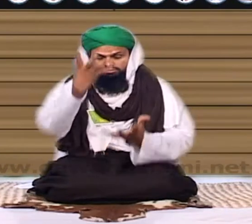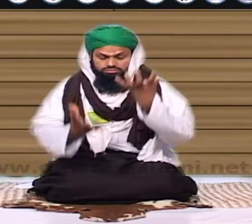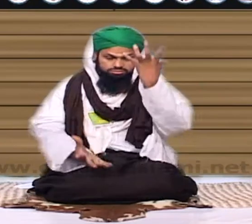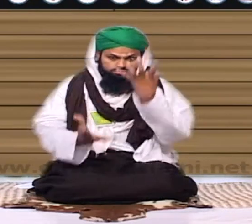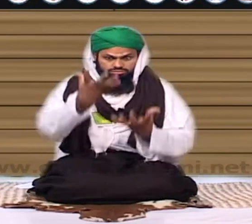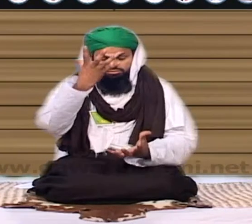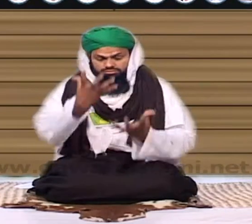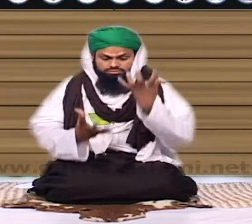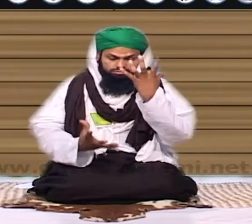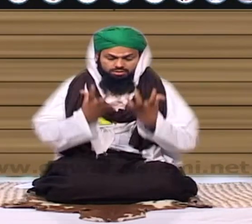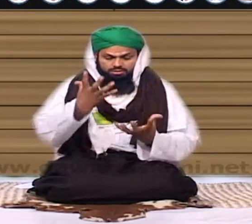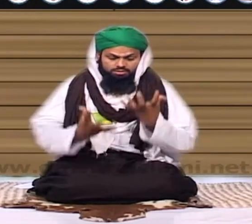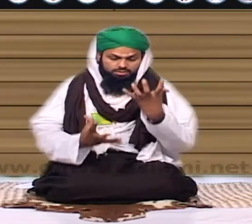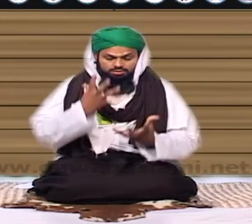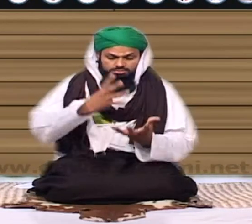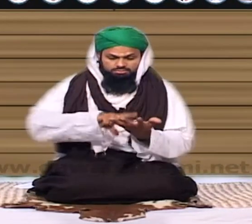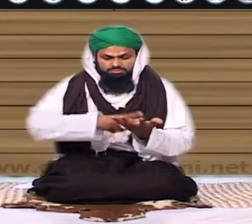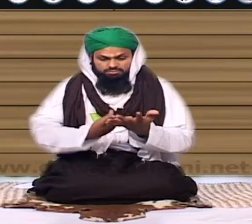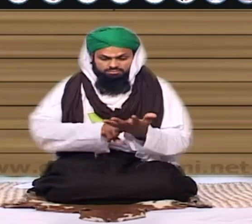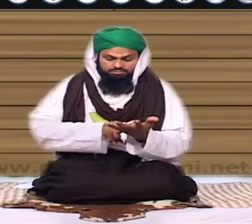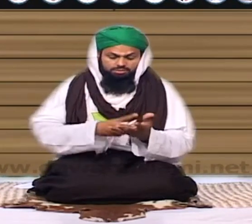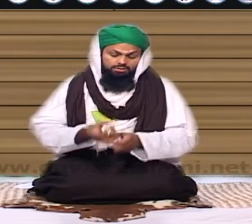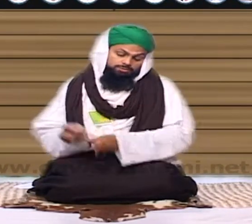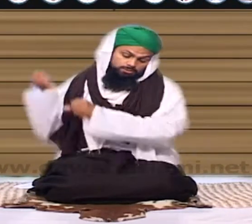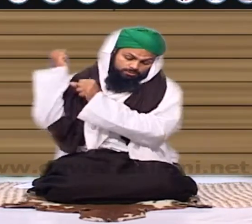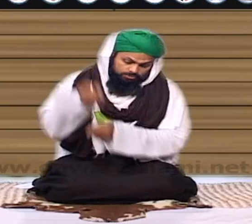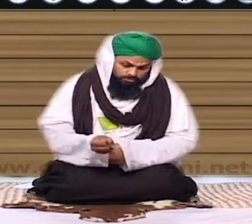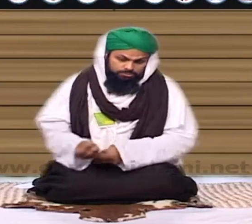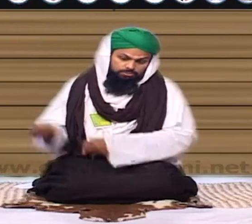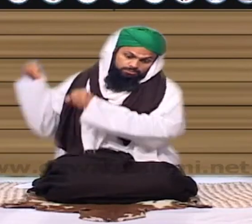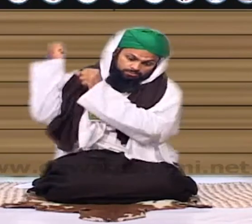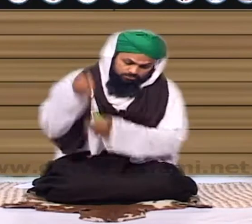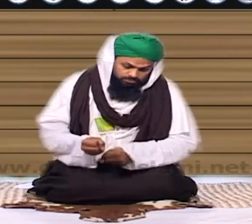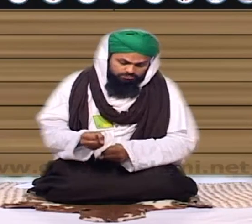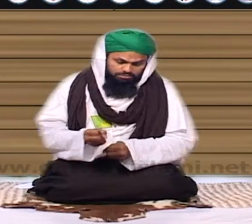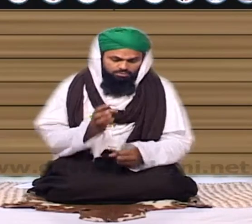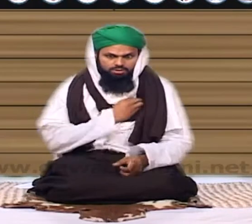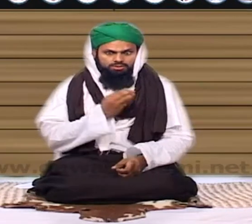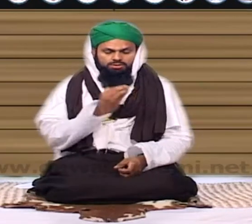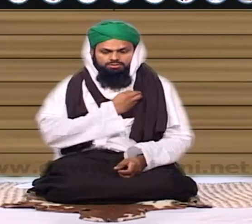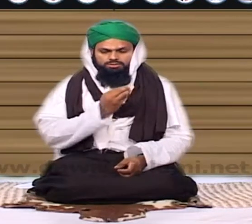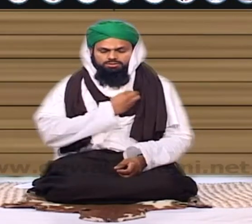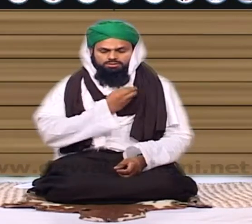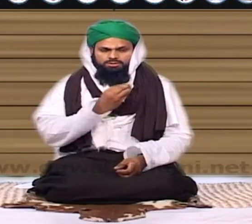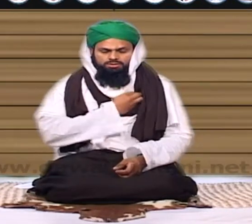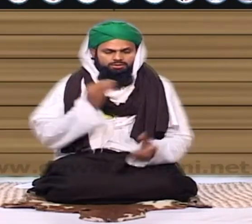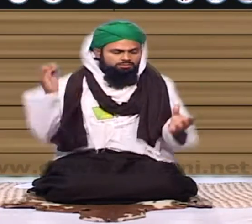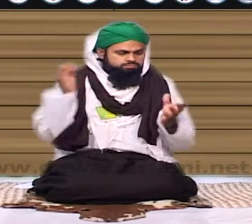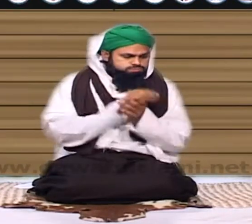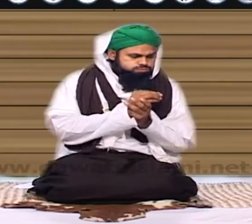اور مردے کو آگ کے گرزوں سے مارا جا رہا تھا مجھ پر حبت تاری ہوئی اور میں بھاگنے لگا